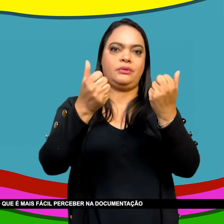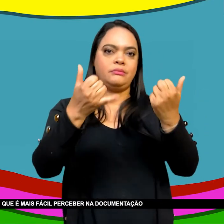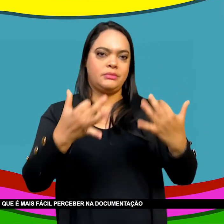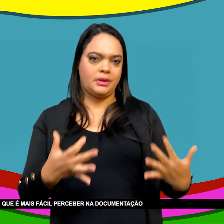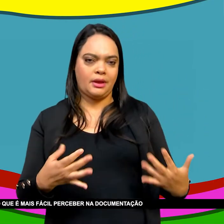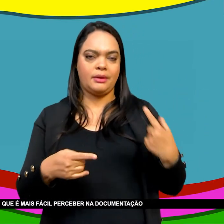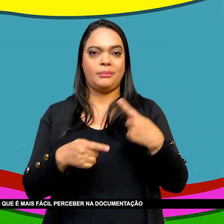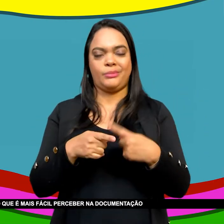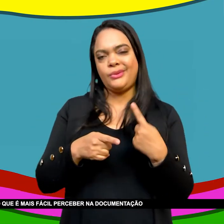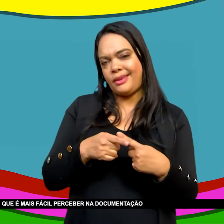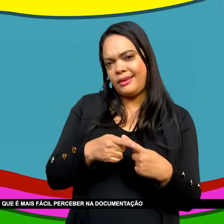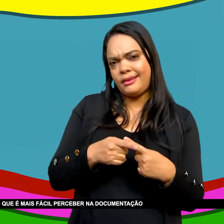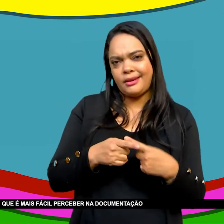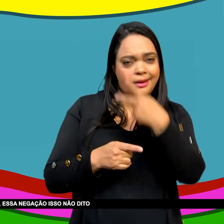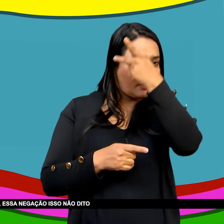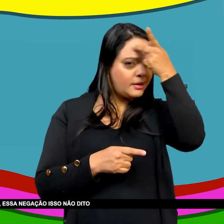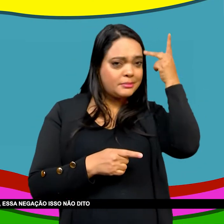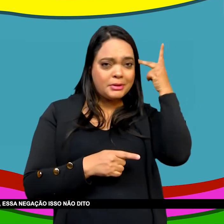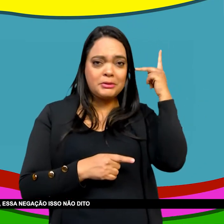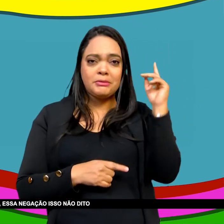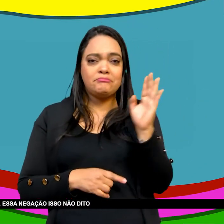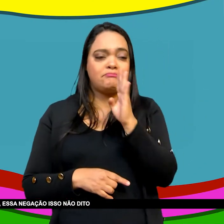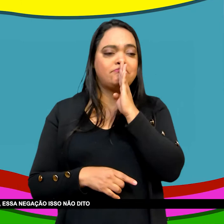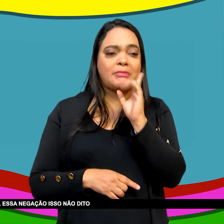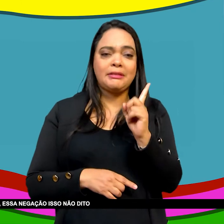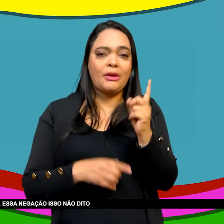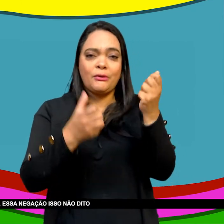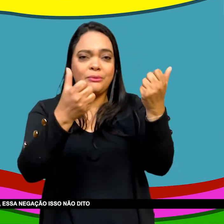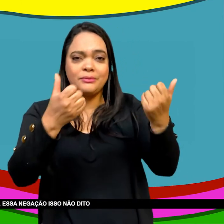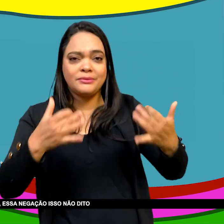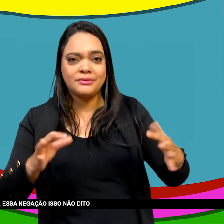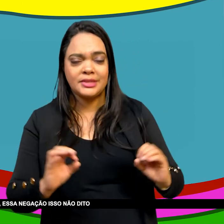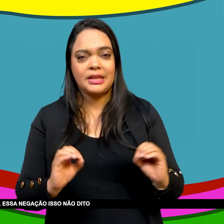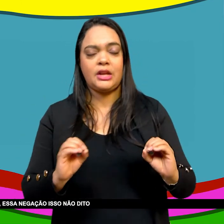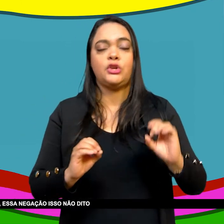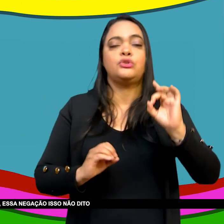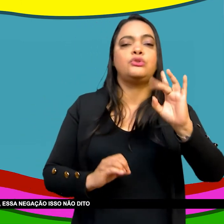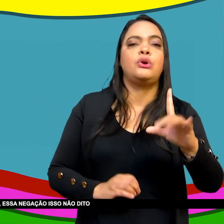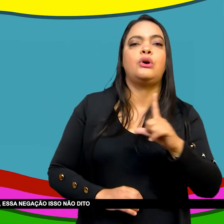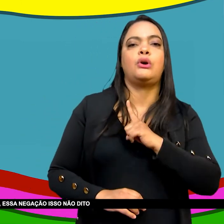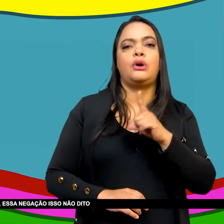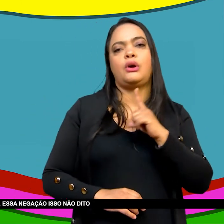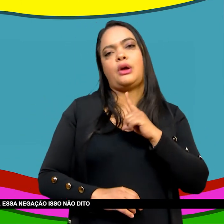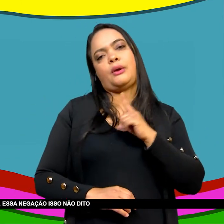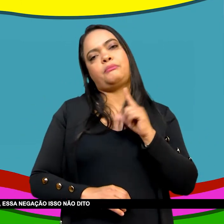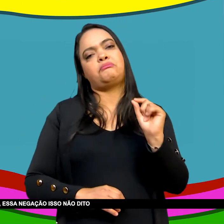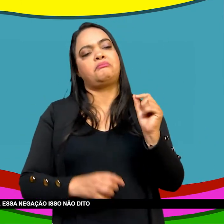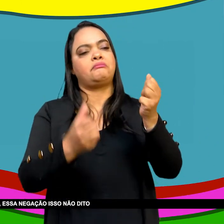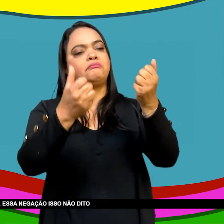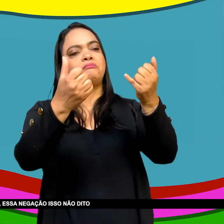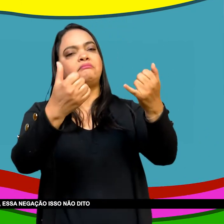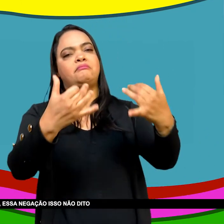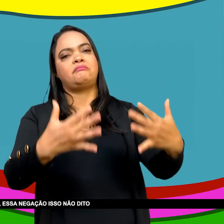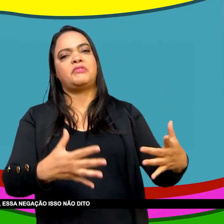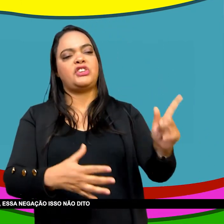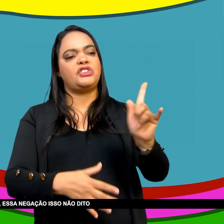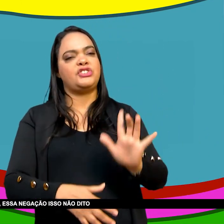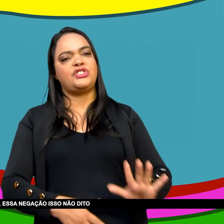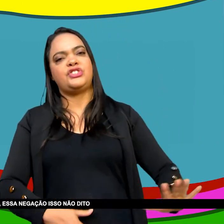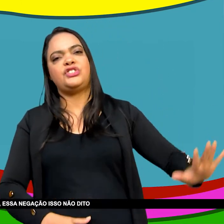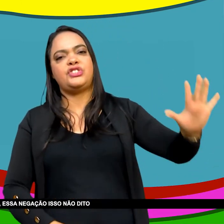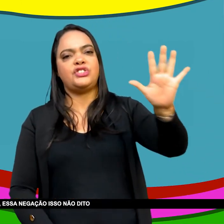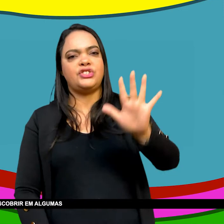mais fácil perceber Na documentação da época E também na historiografia É esse repúdio Essa